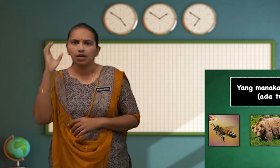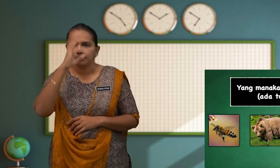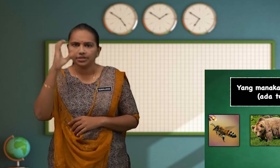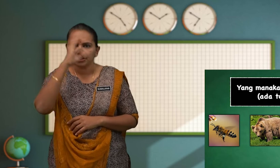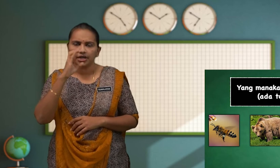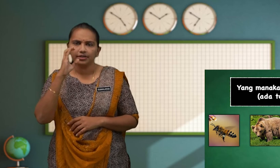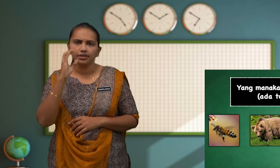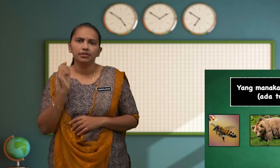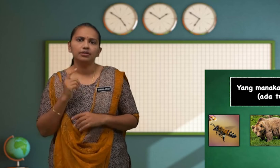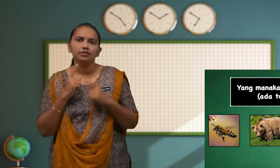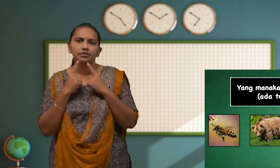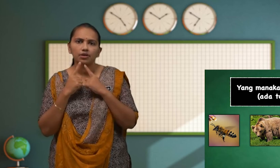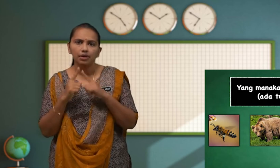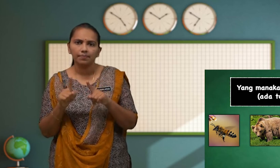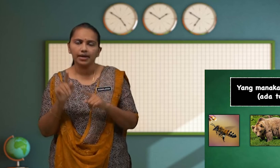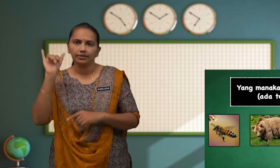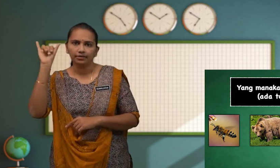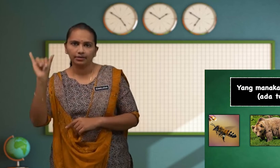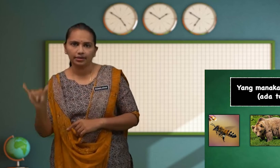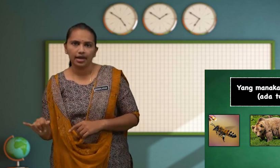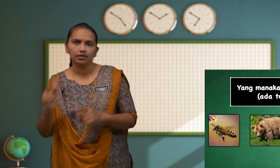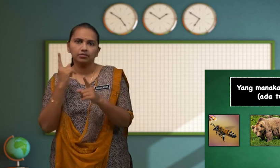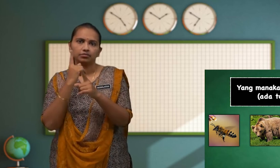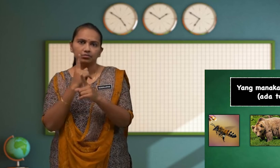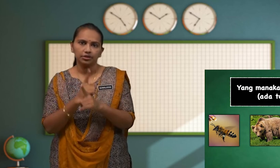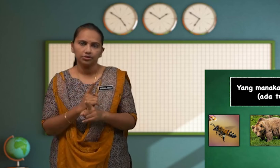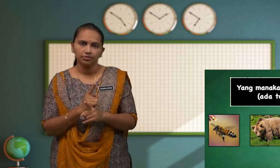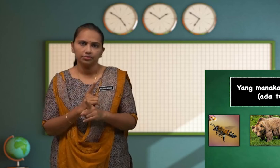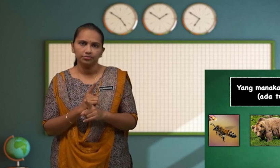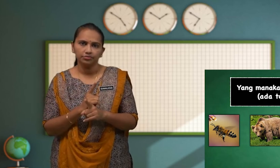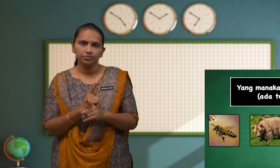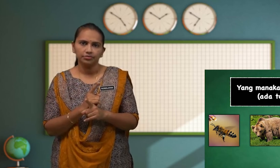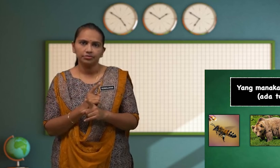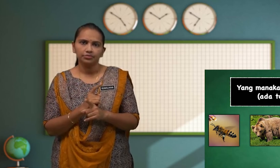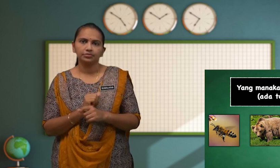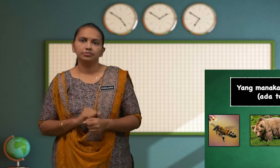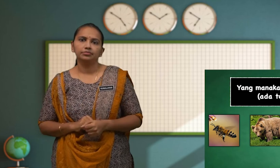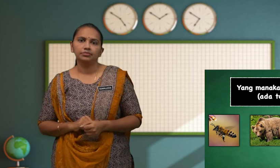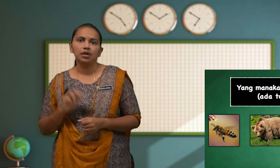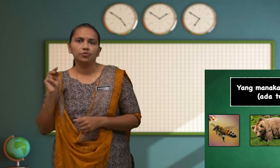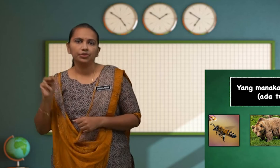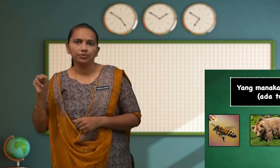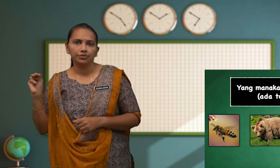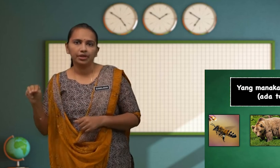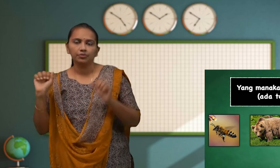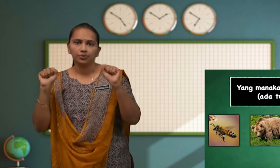Mencari Jawapan Yang Betul Murid-murid